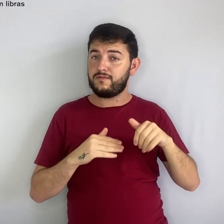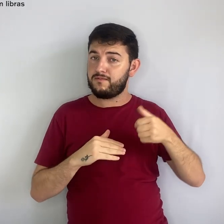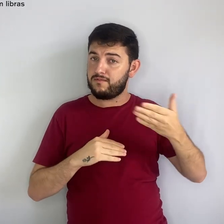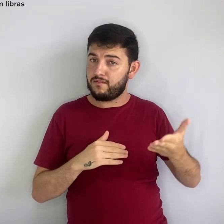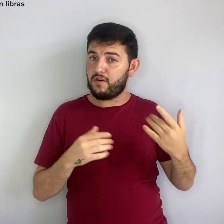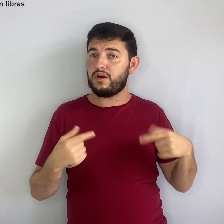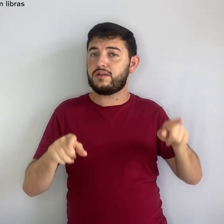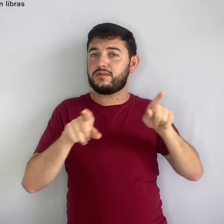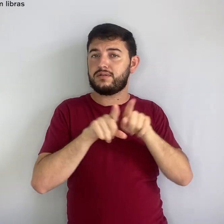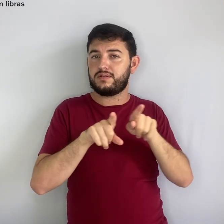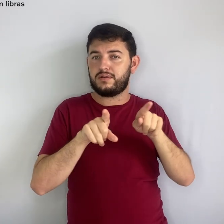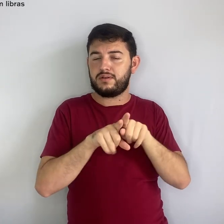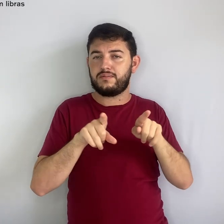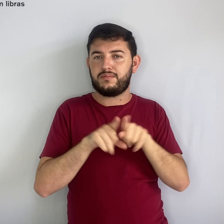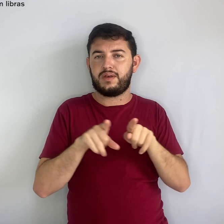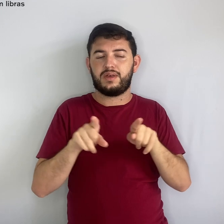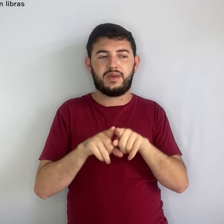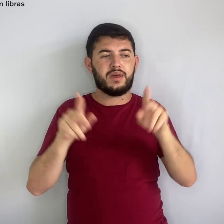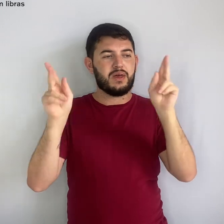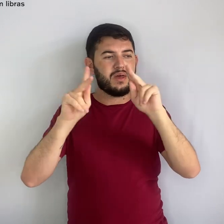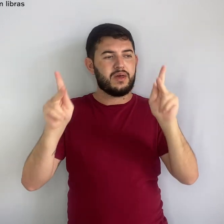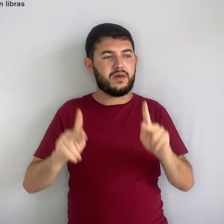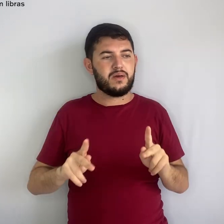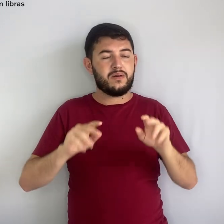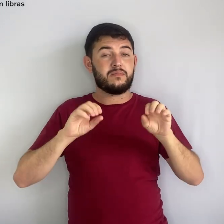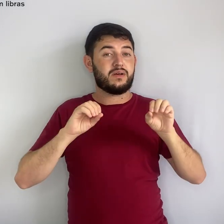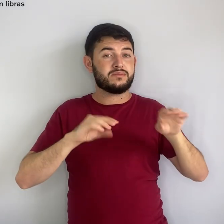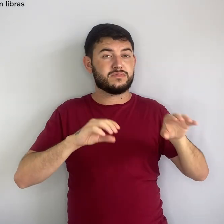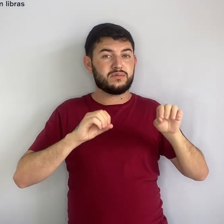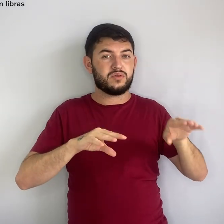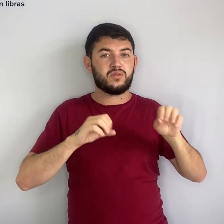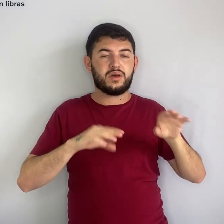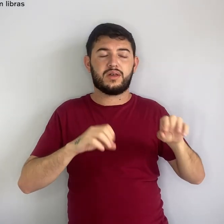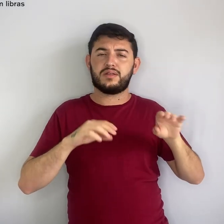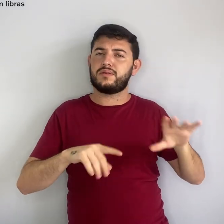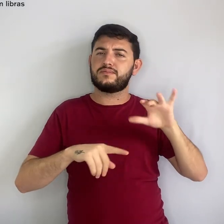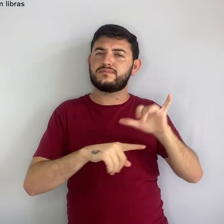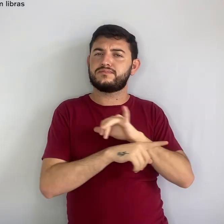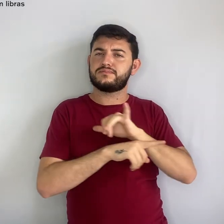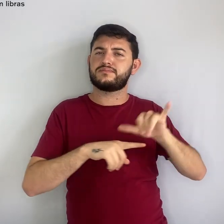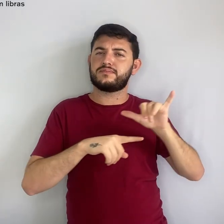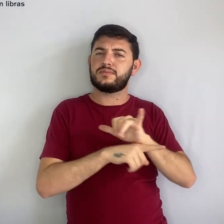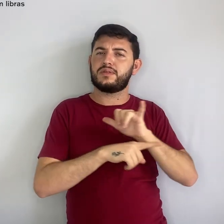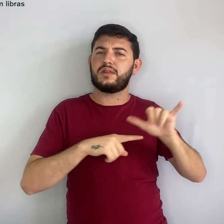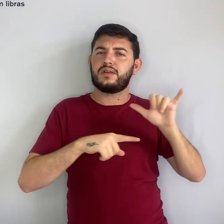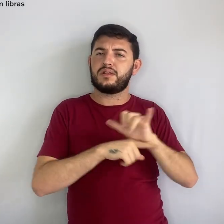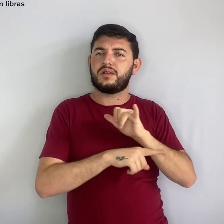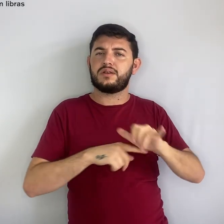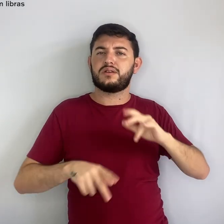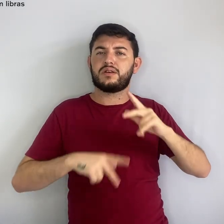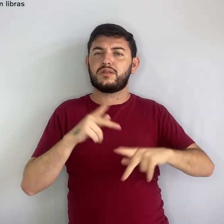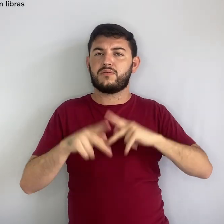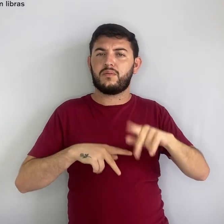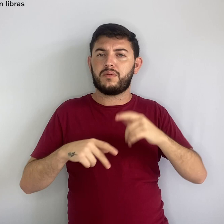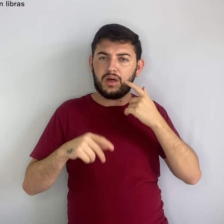educação para a paz é uma das formas de chamar a atenção de grandes populações para os problemas